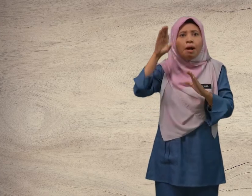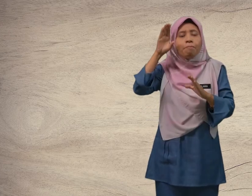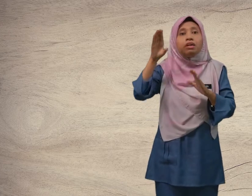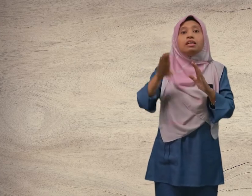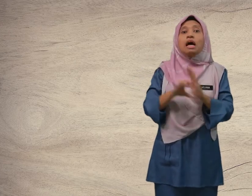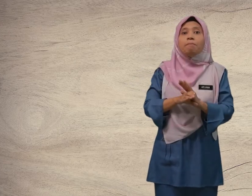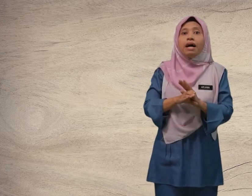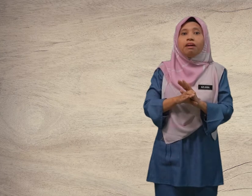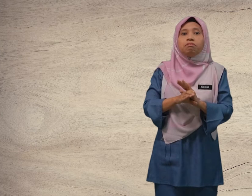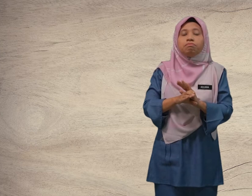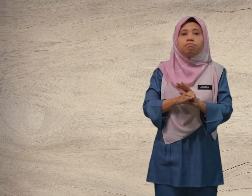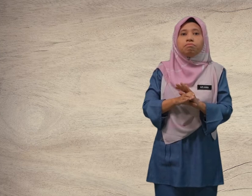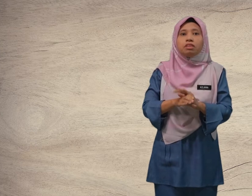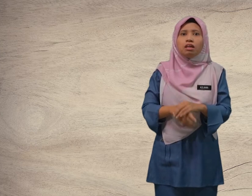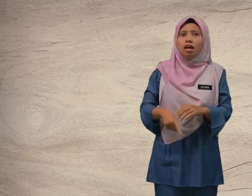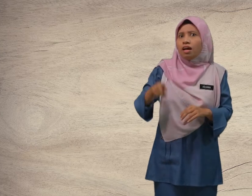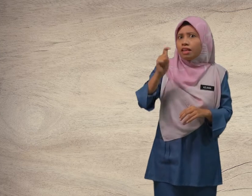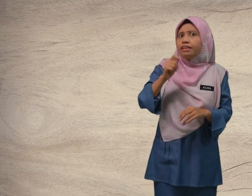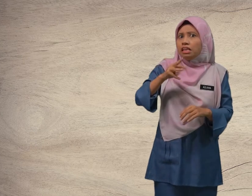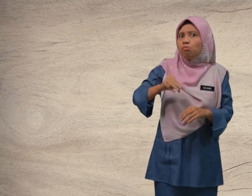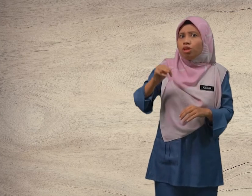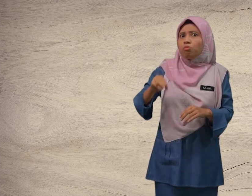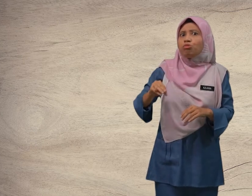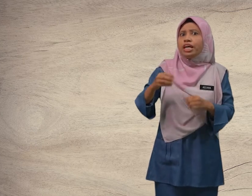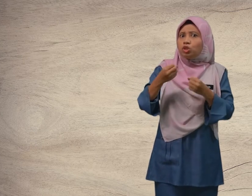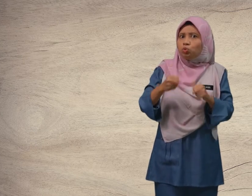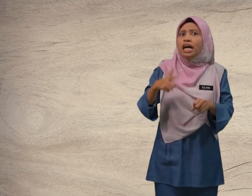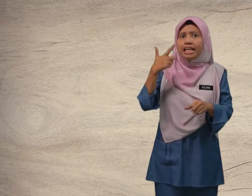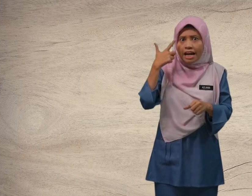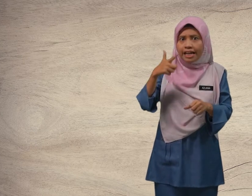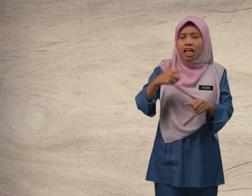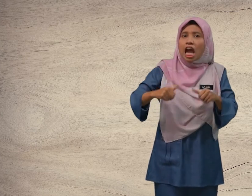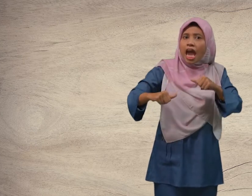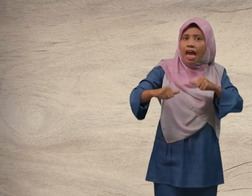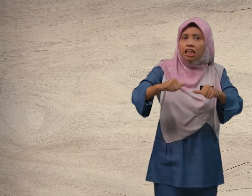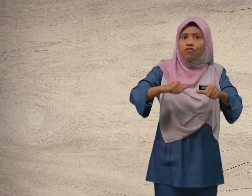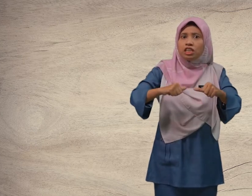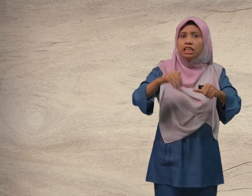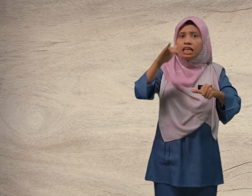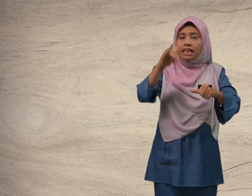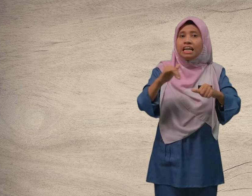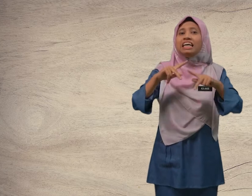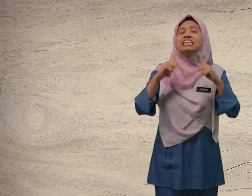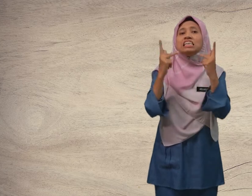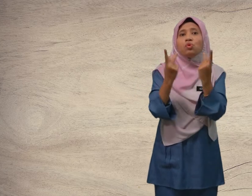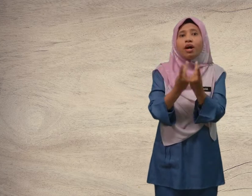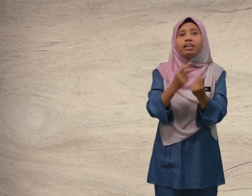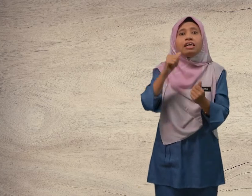gambar. Tadi, murid-murid sudah lihat aktiviti yang keluarga